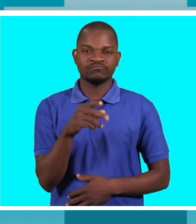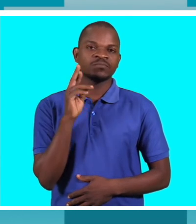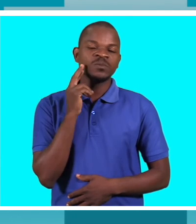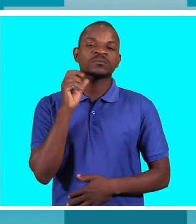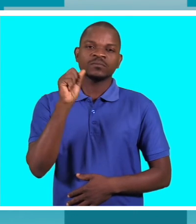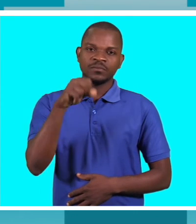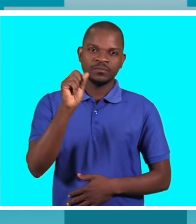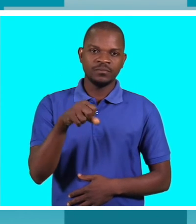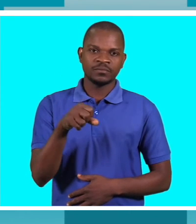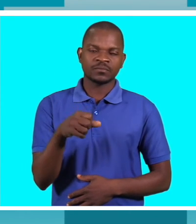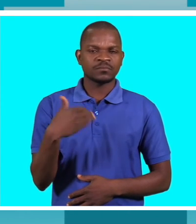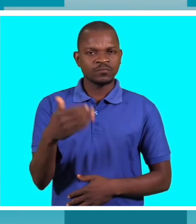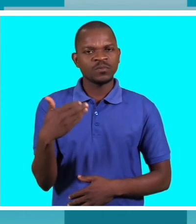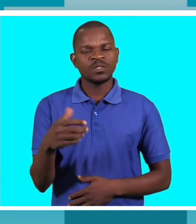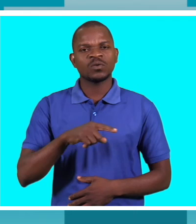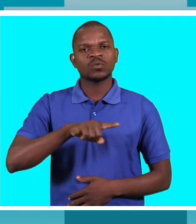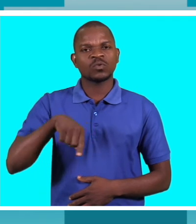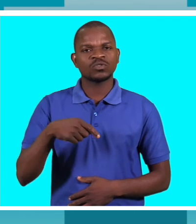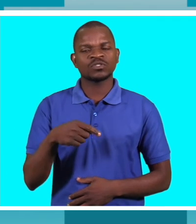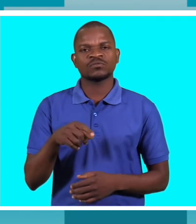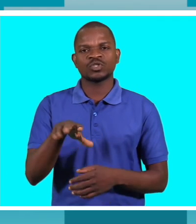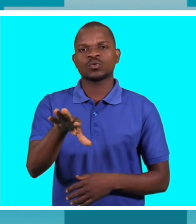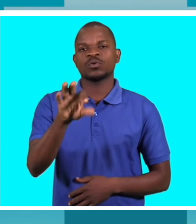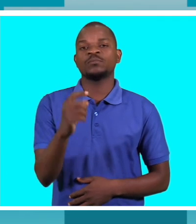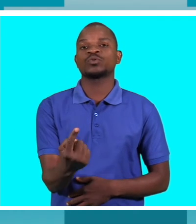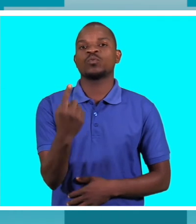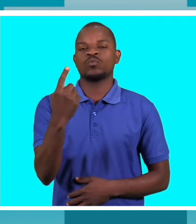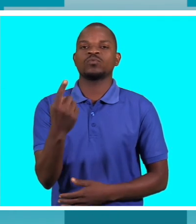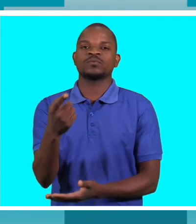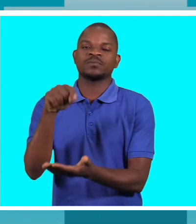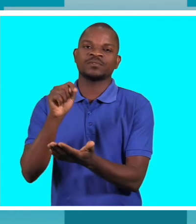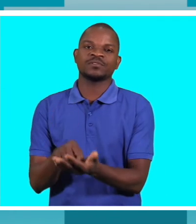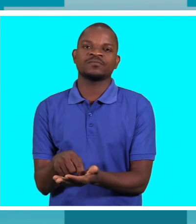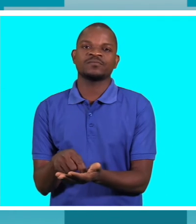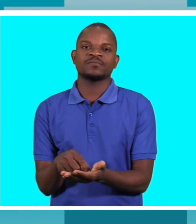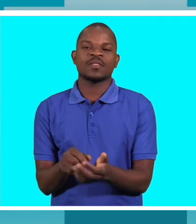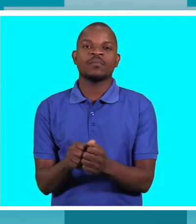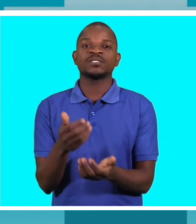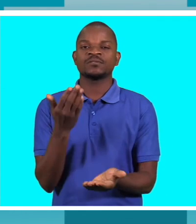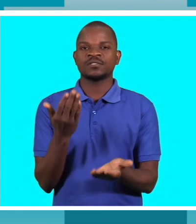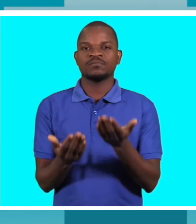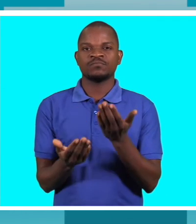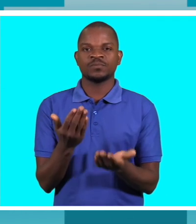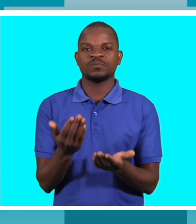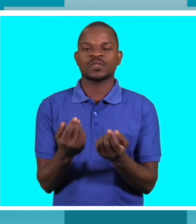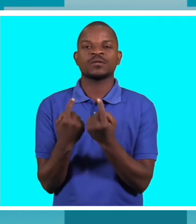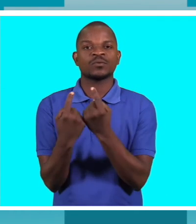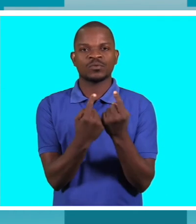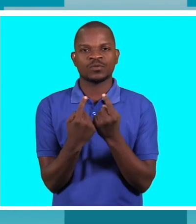este momento identificar um local específico em função das prioridades que avançamos e um dos